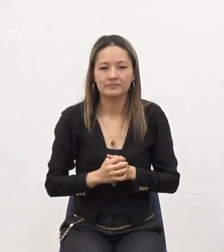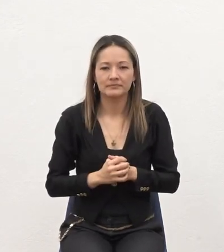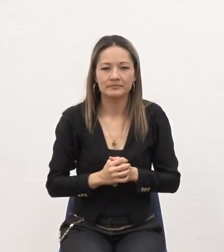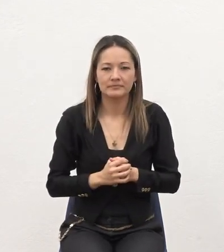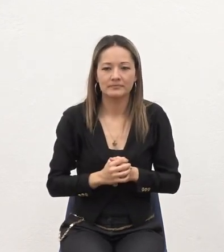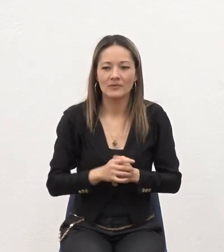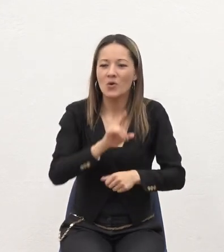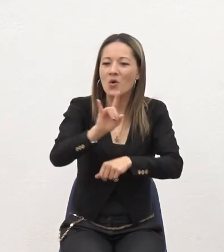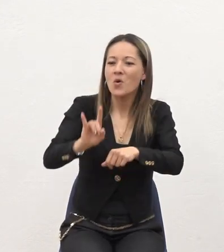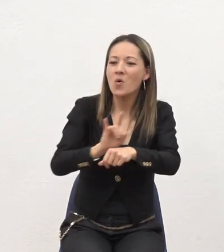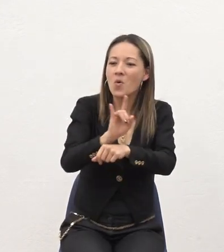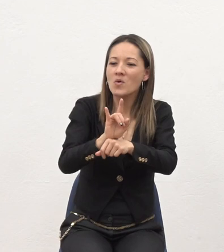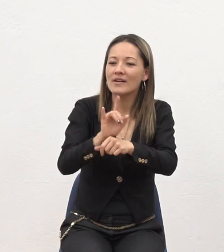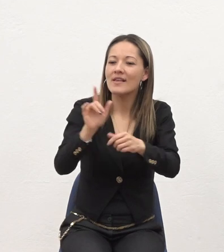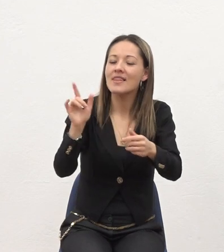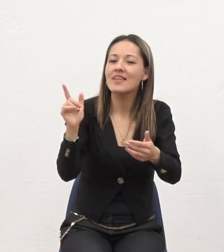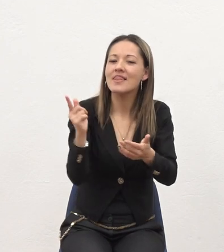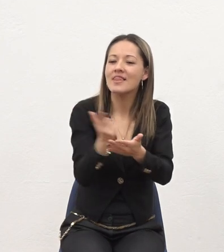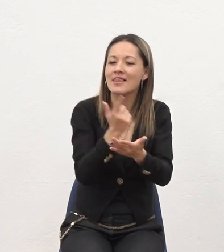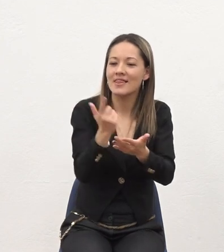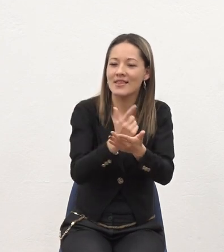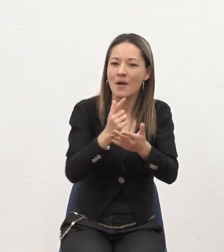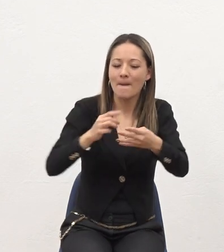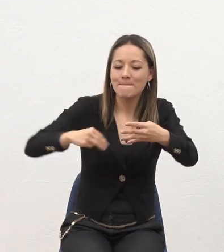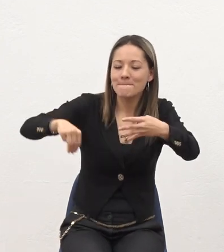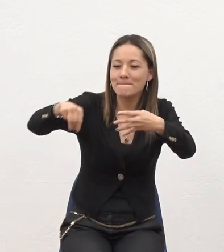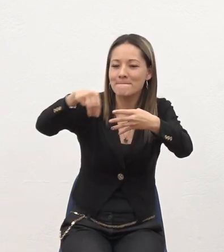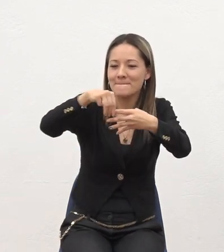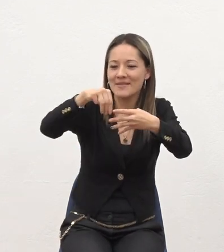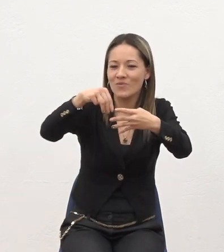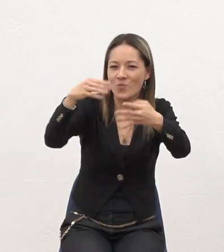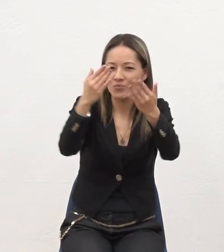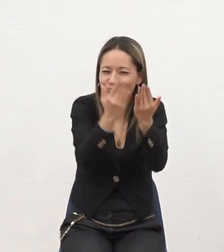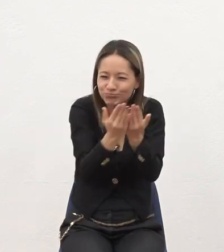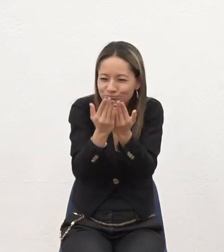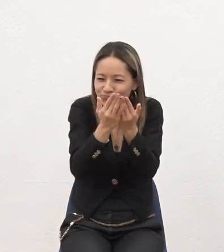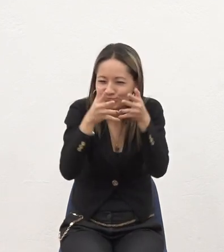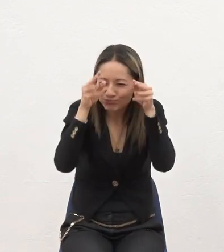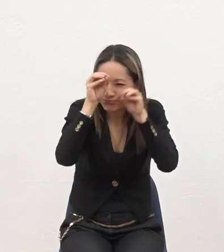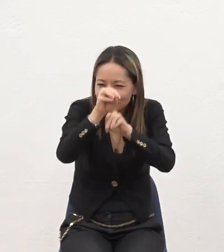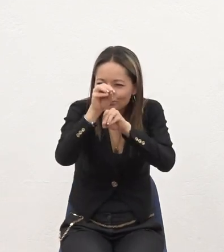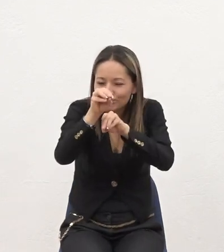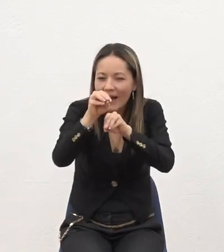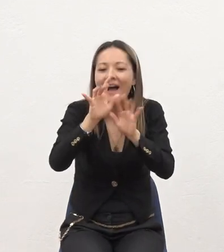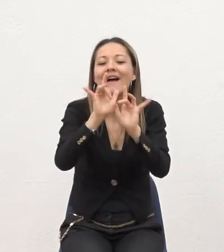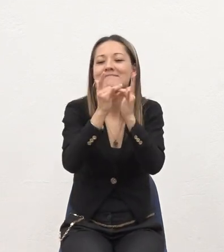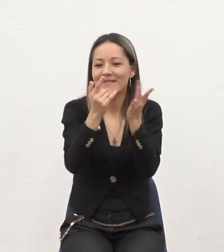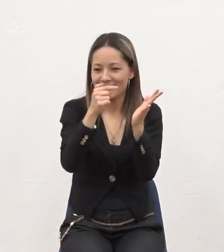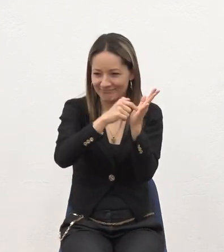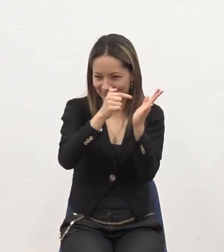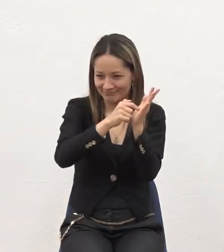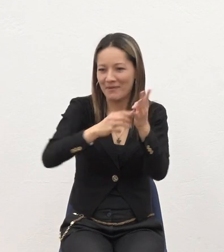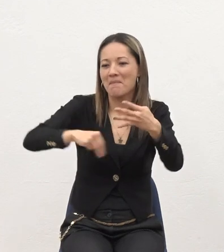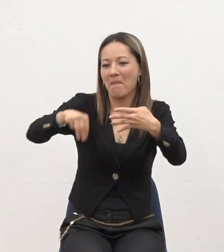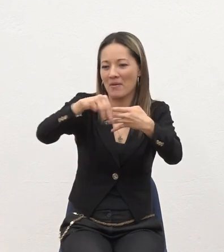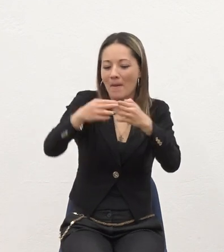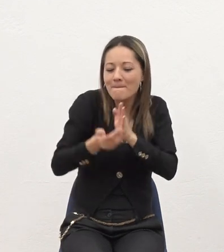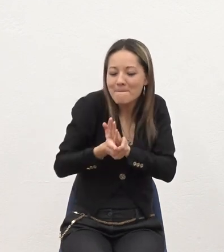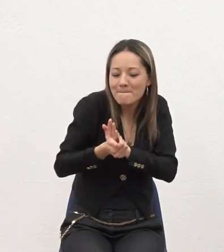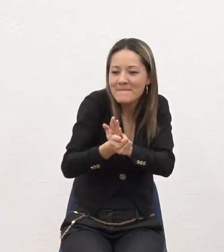Utilizar el libro de Mateo Para hacer el estudio De la escritura Con esta metodología de juego Ese